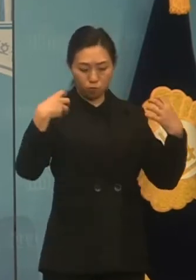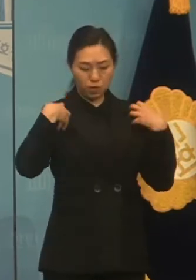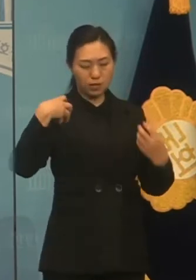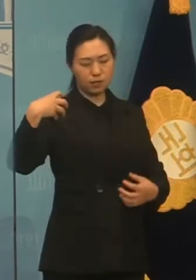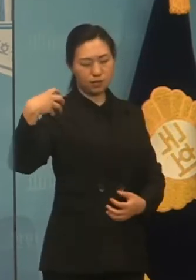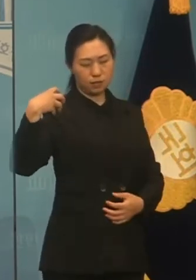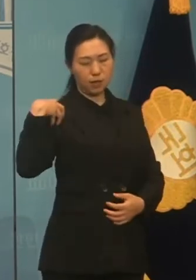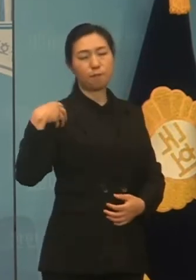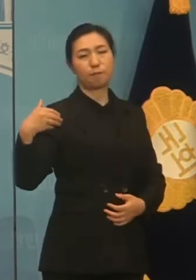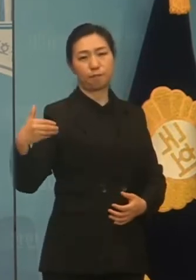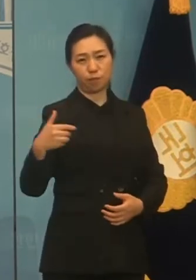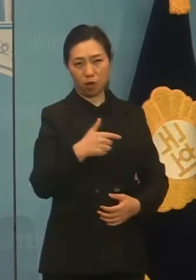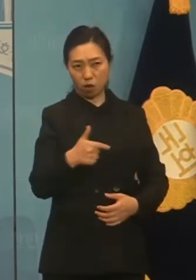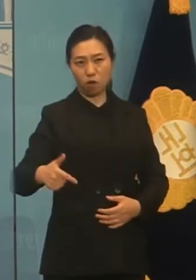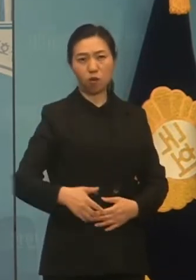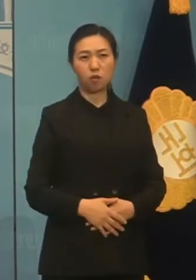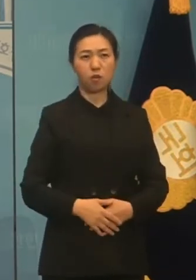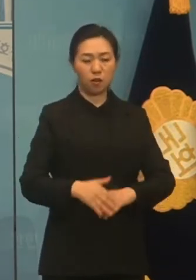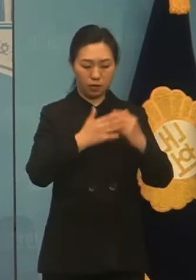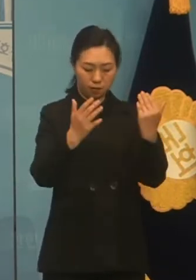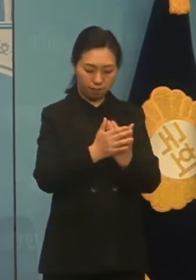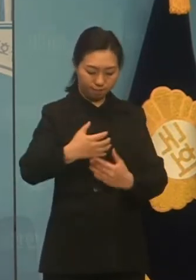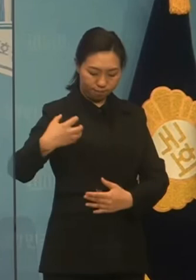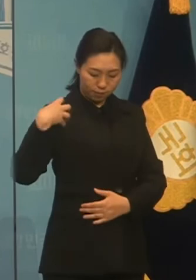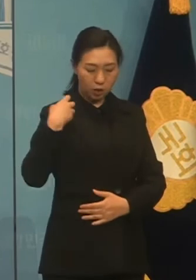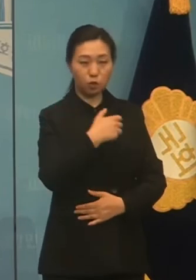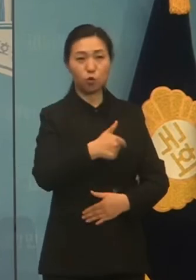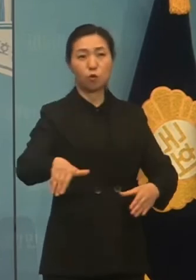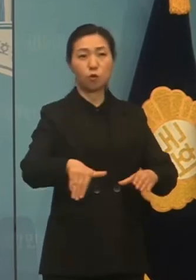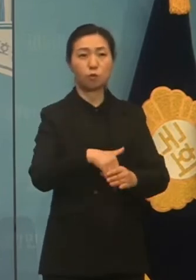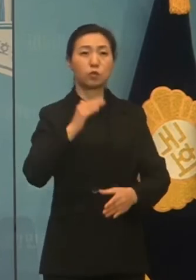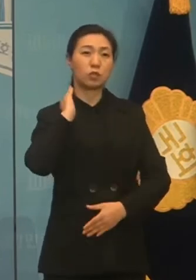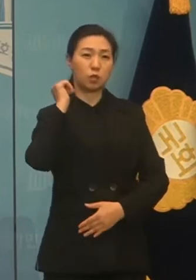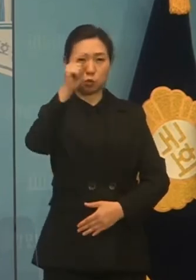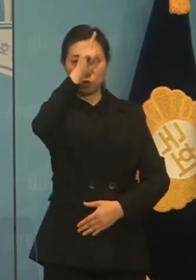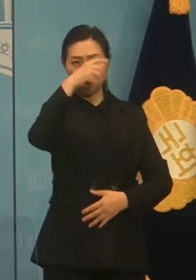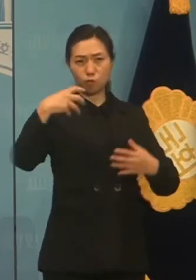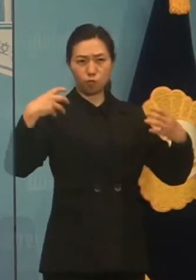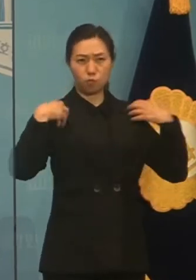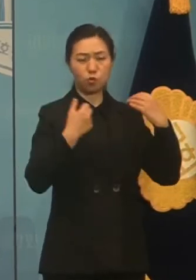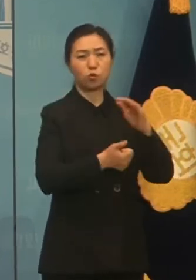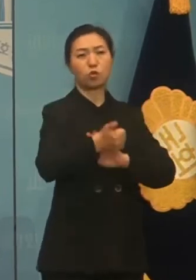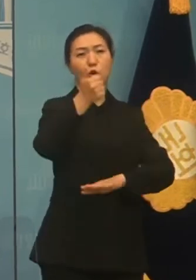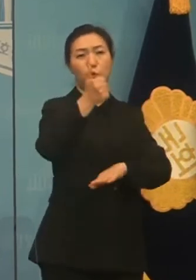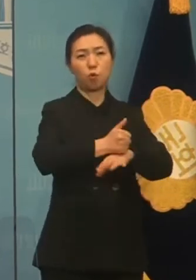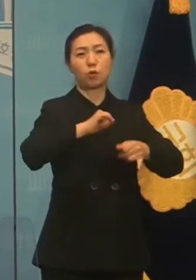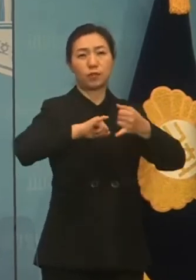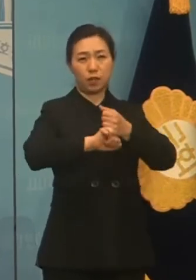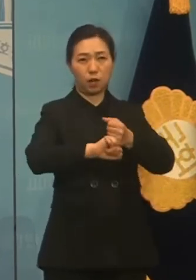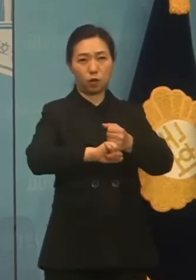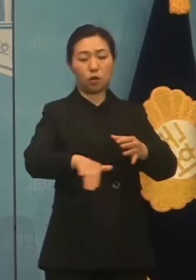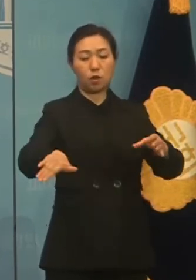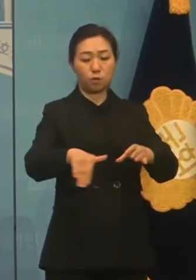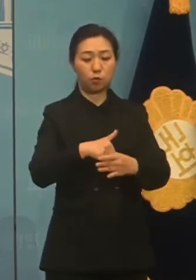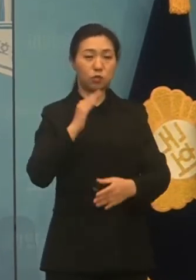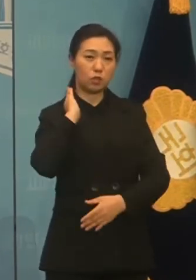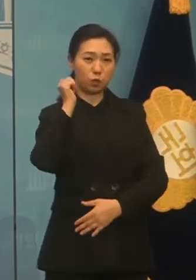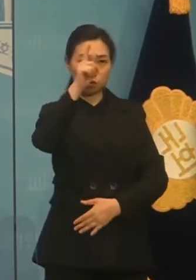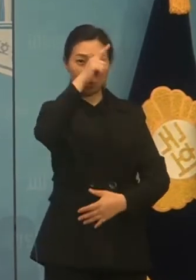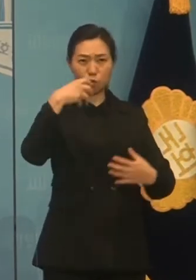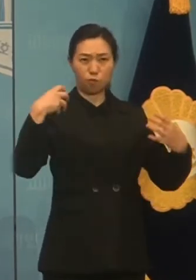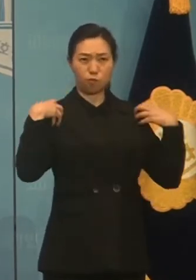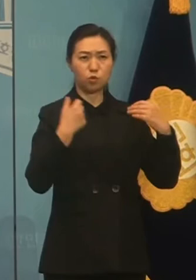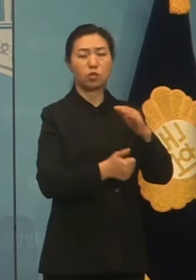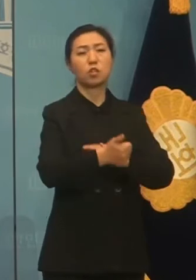오롯이 책임지고 반드시 문재인 정부를 성공시키겠습니다. 문재인 정부 성공을 때린도록 삼아